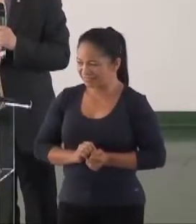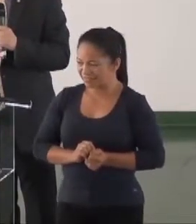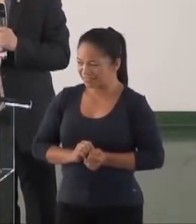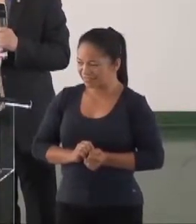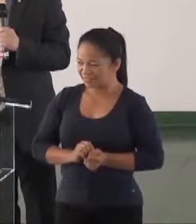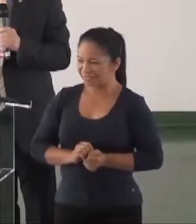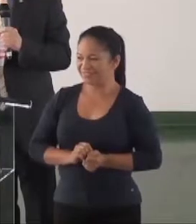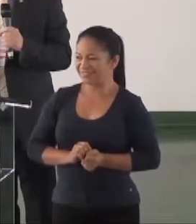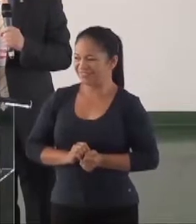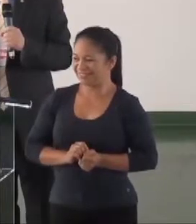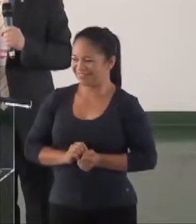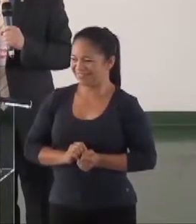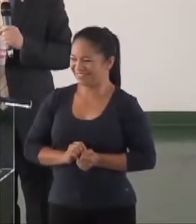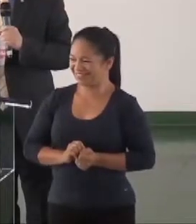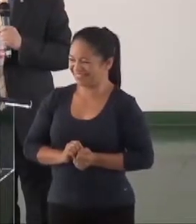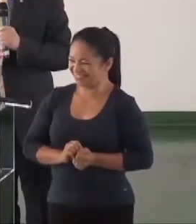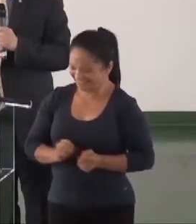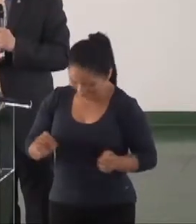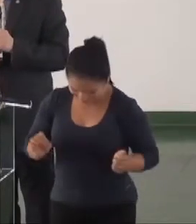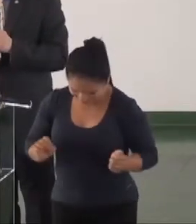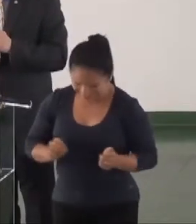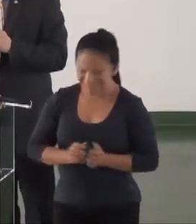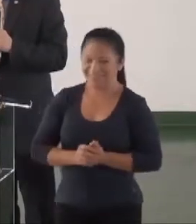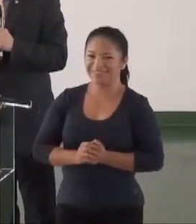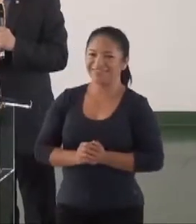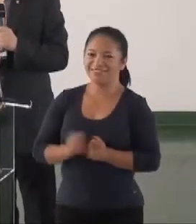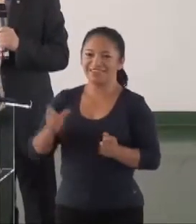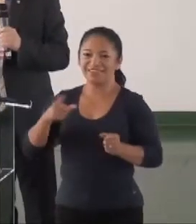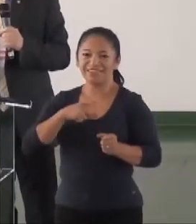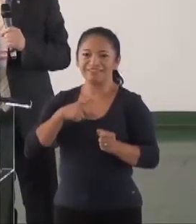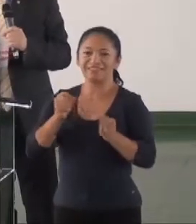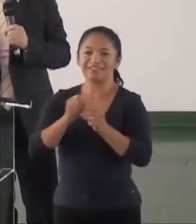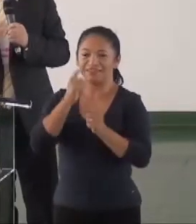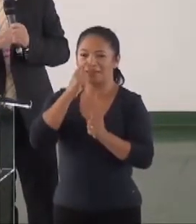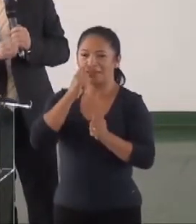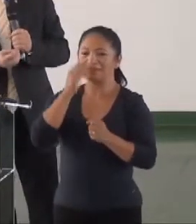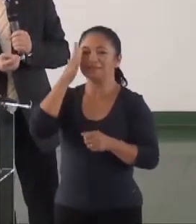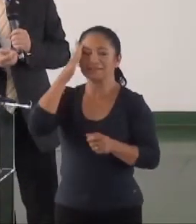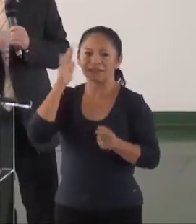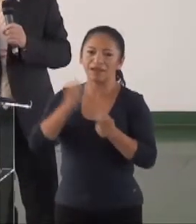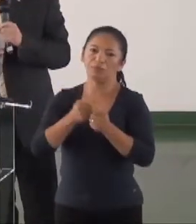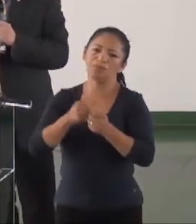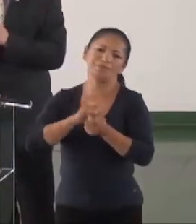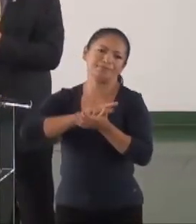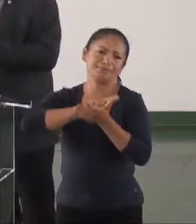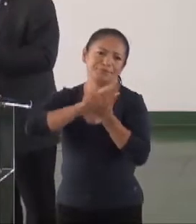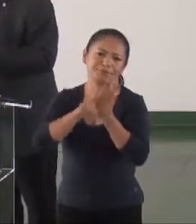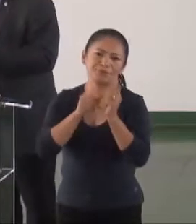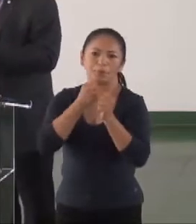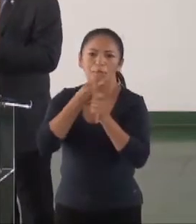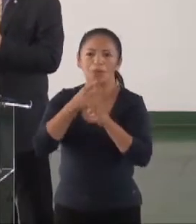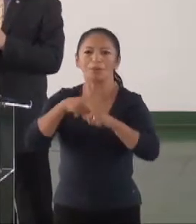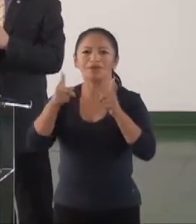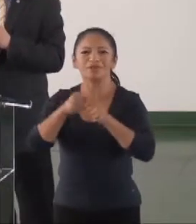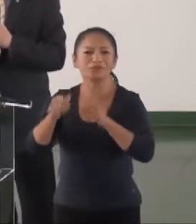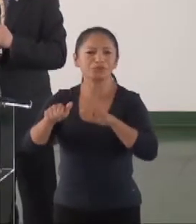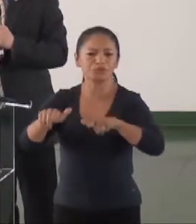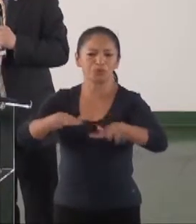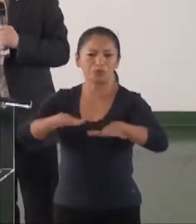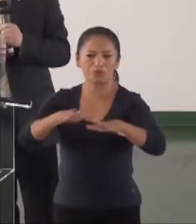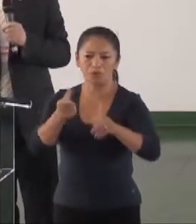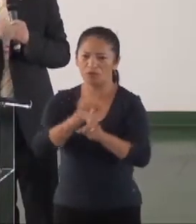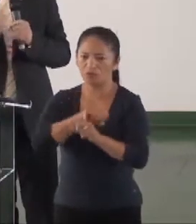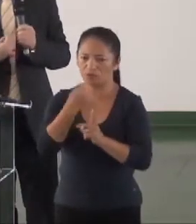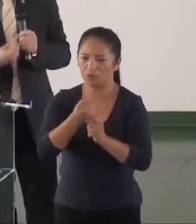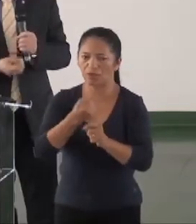A gente sempre pontua o seguinte, somos acessíveis, mas a gente também não pode fazer tudo o os movimentos sociais nos pedem, porque nós temos, obviamente,